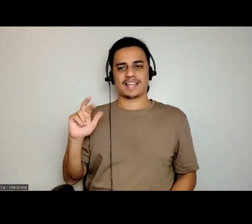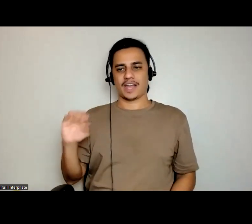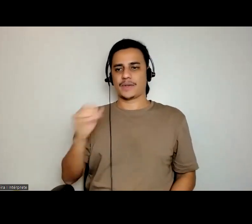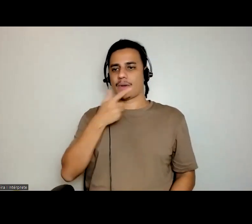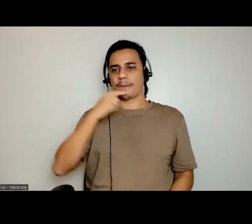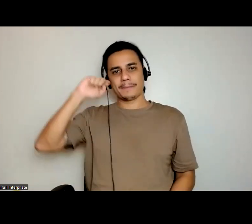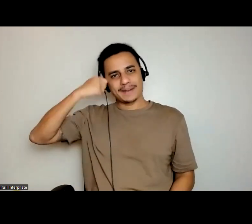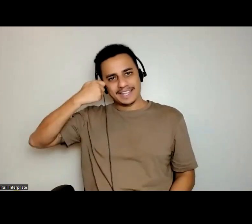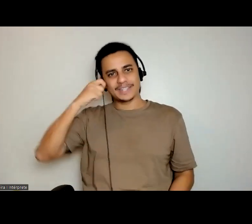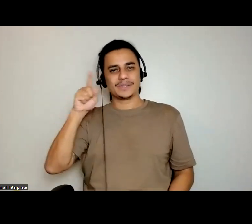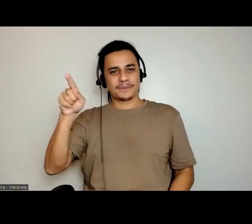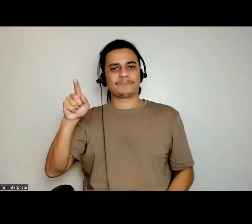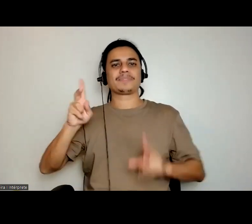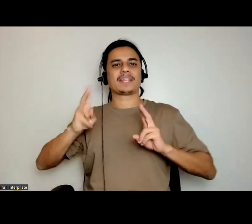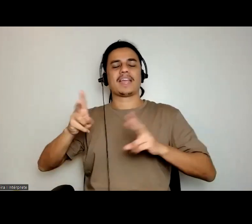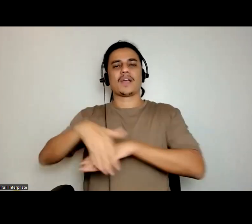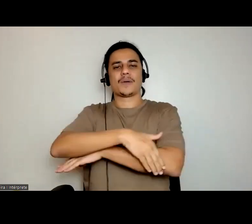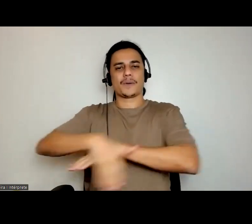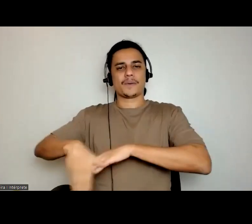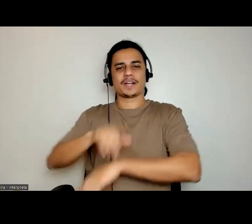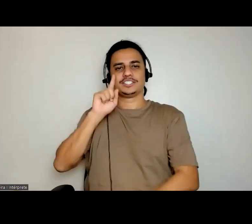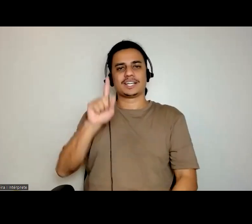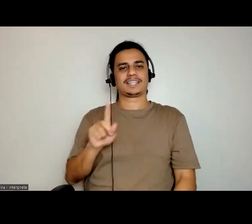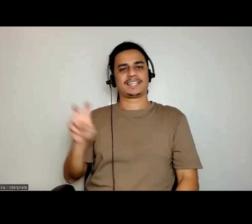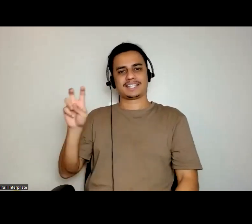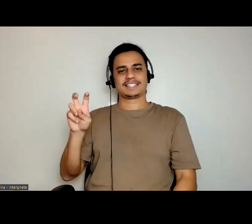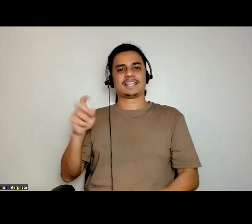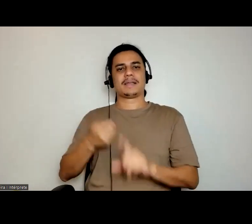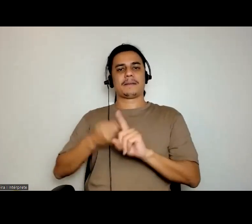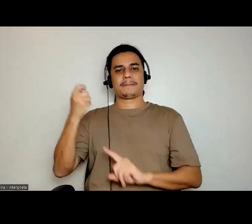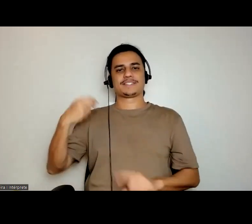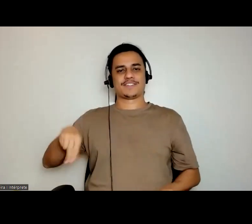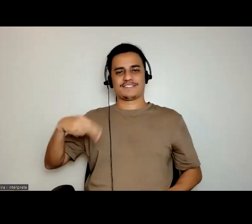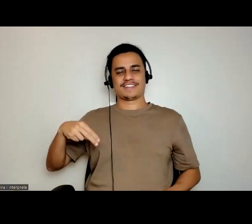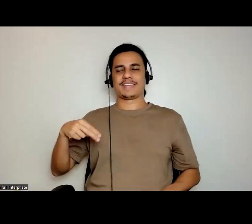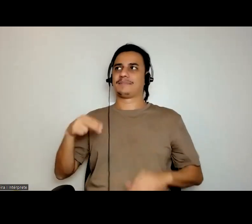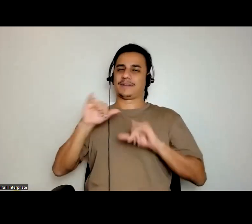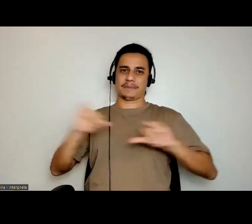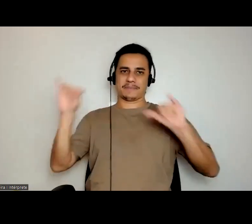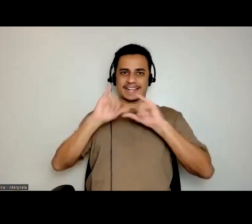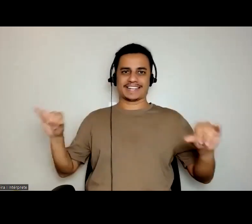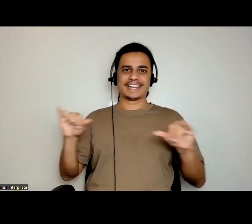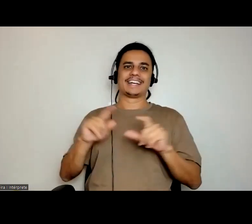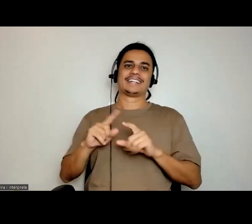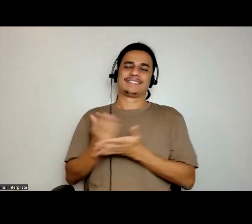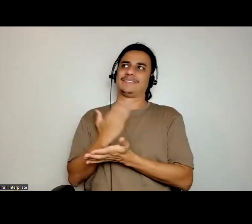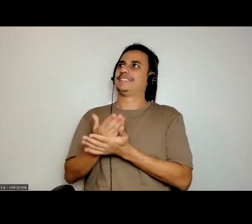aí, ela ficava na 15 de novembro, no meu livro, na Itúda Italiana, fazendo propaganda do meu livro, ele tem mais de 25 anos, não é porque eu